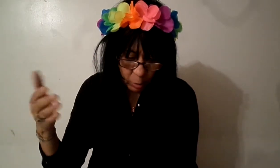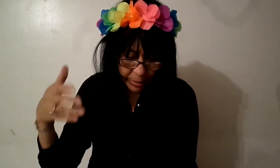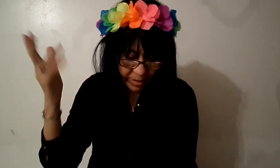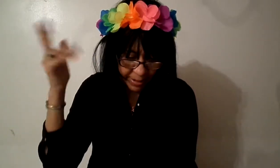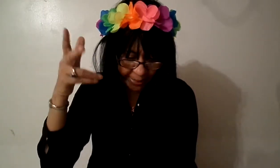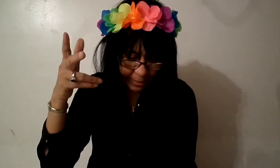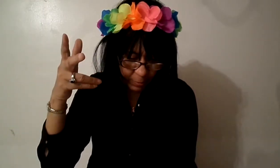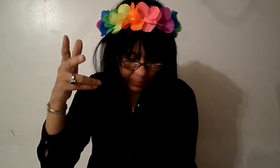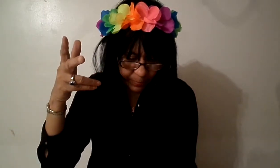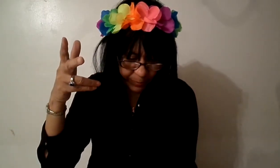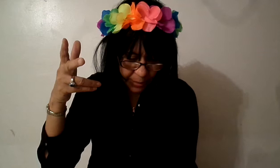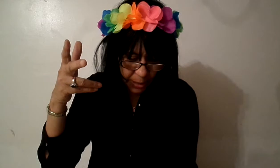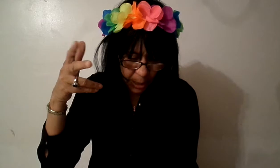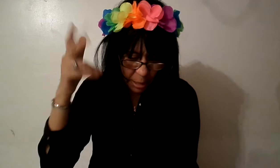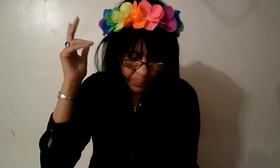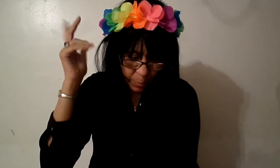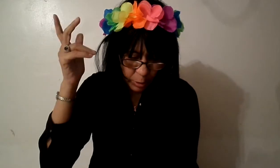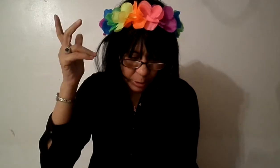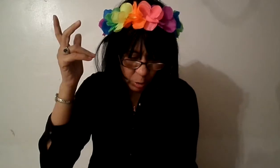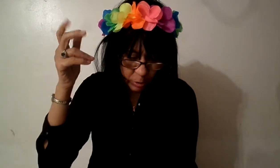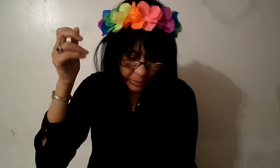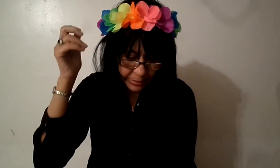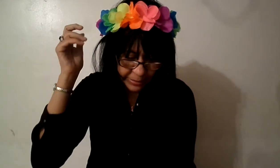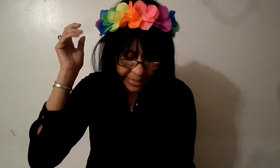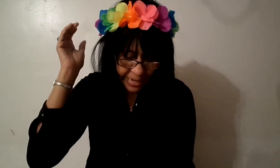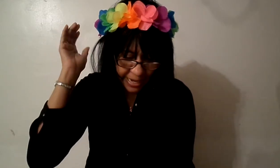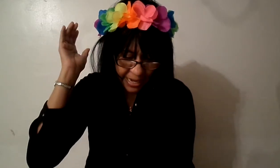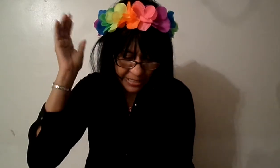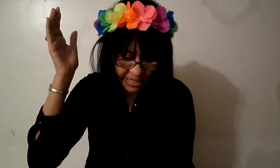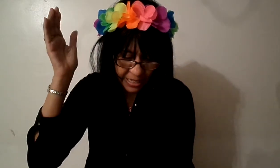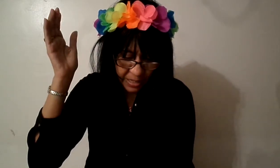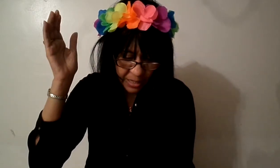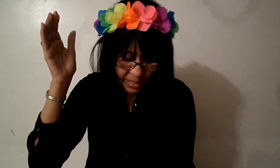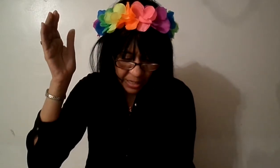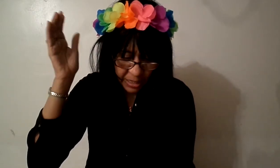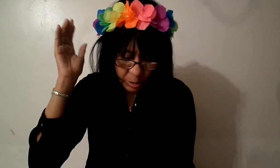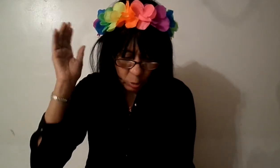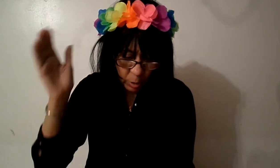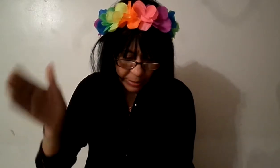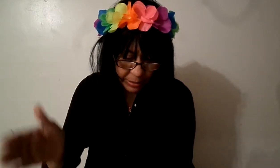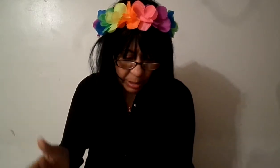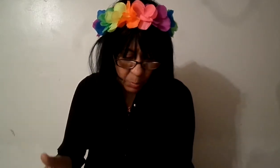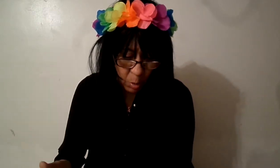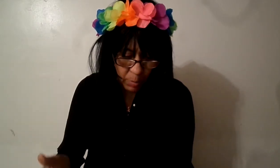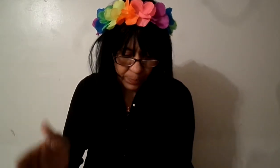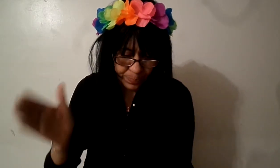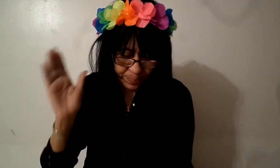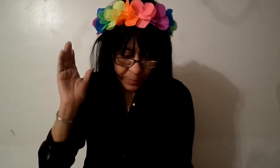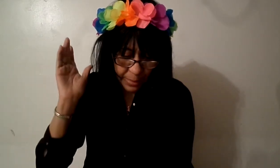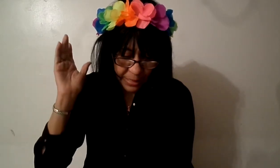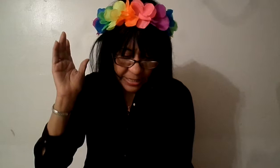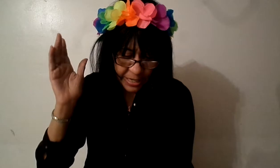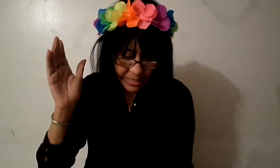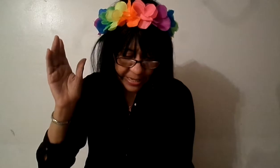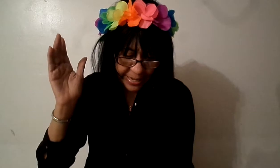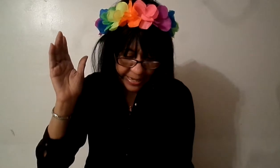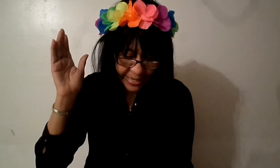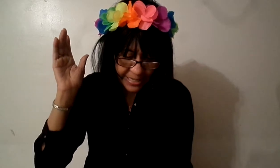evangelios Hipólito de Atí y título de Atí y este es el